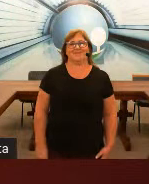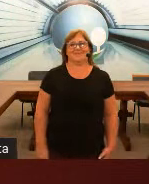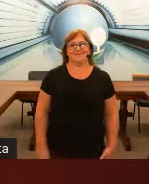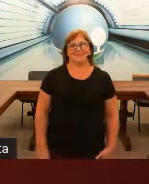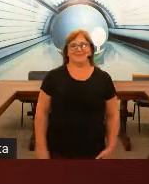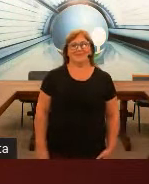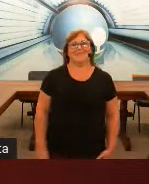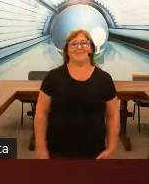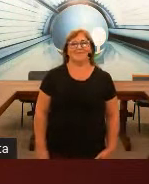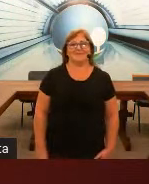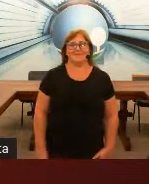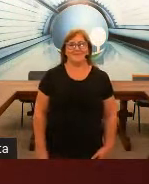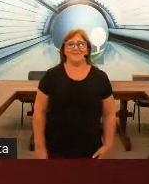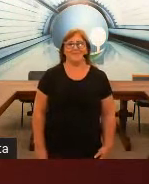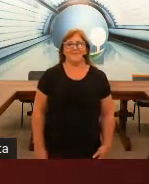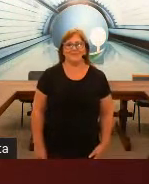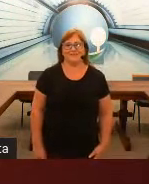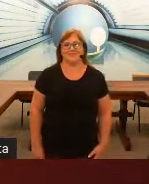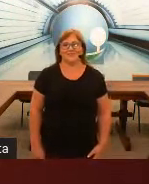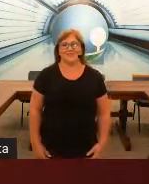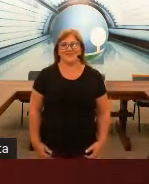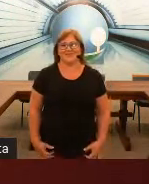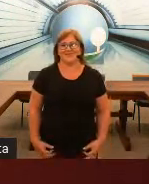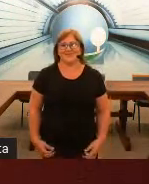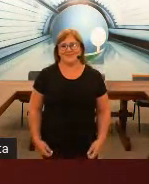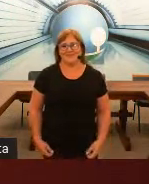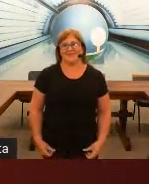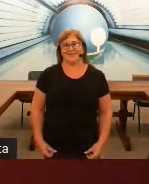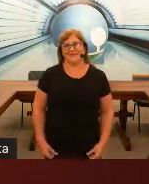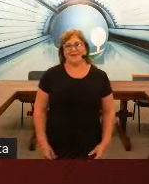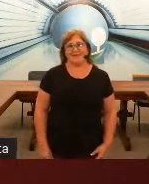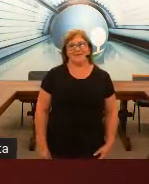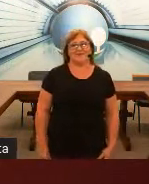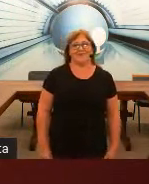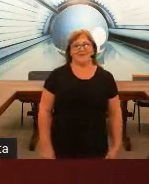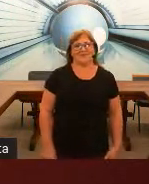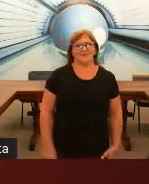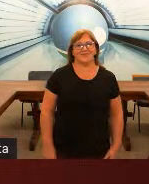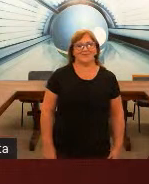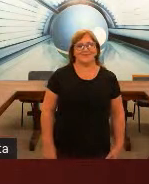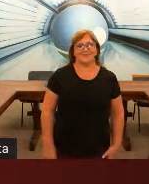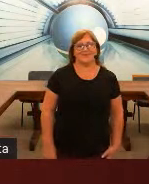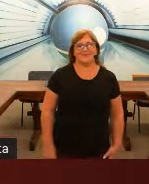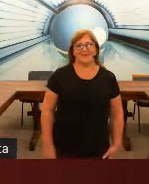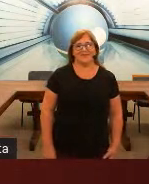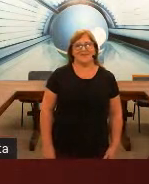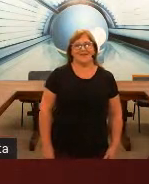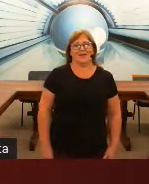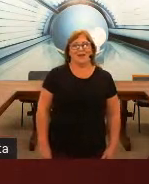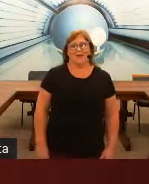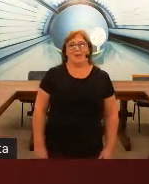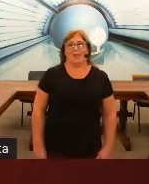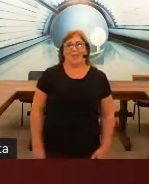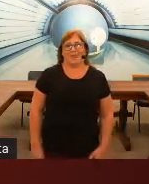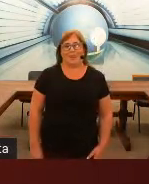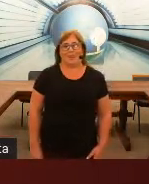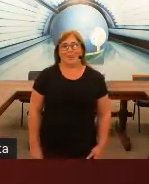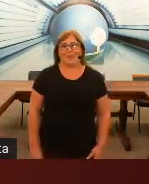convite de ofertar esse mini-curso que é tão importante para as pessoas, né? Para a comunidade